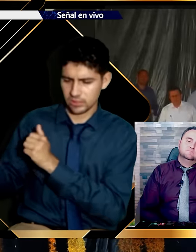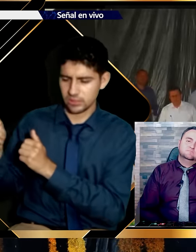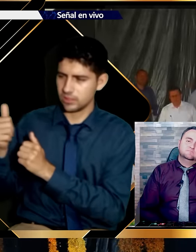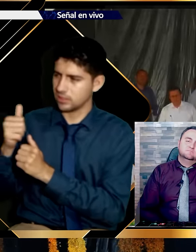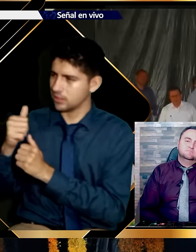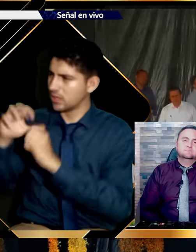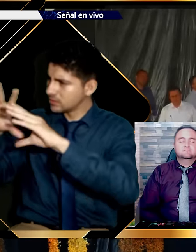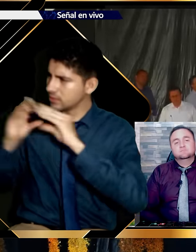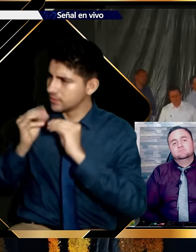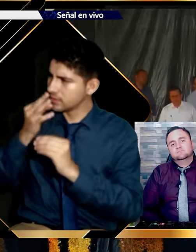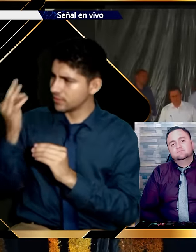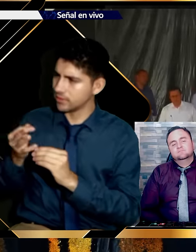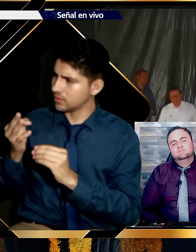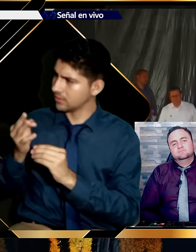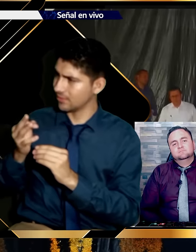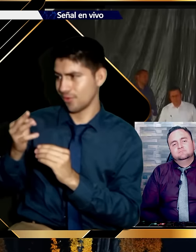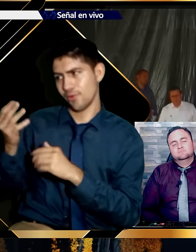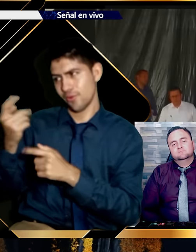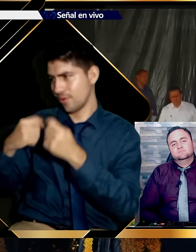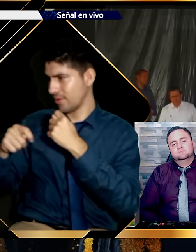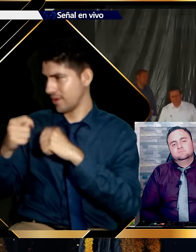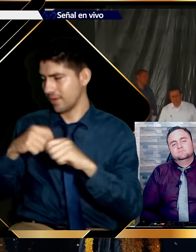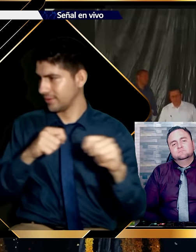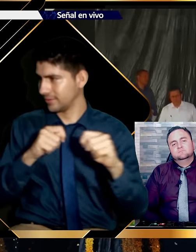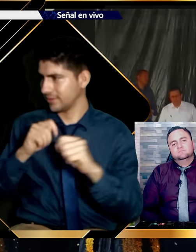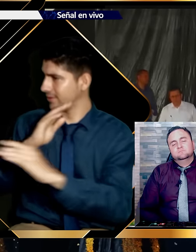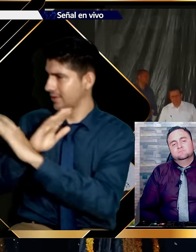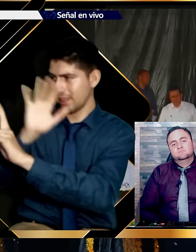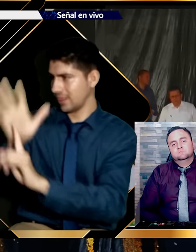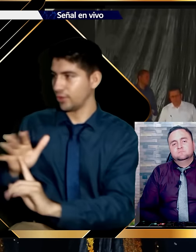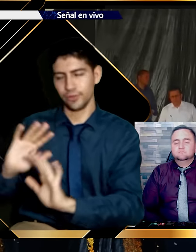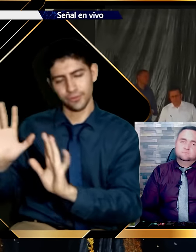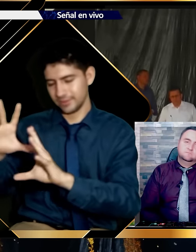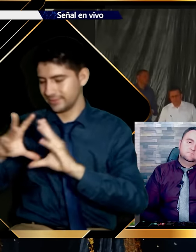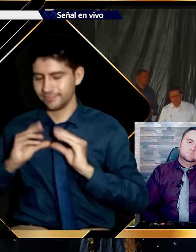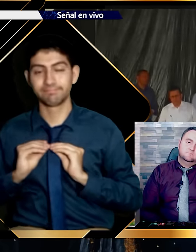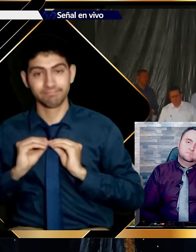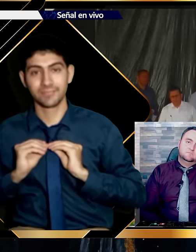Dígale compra la verdad y no la vendas. No la vendas. No la vendas.